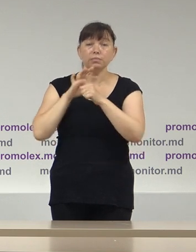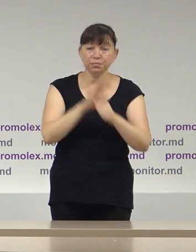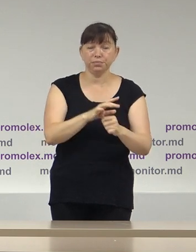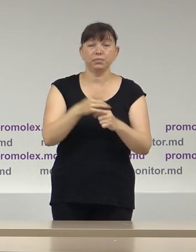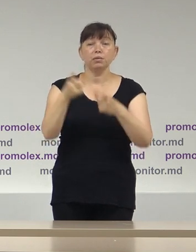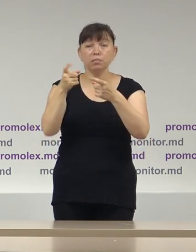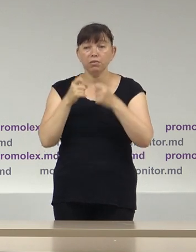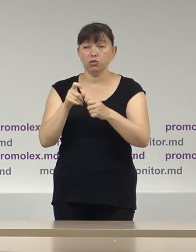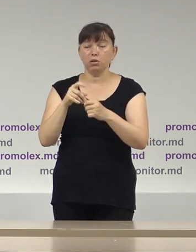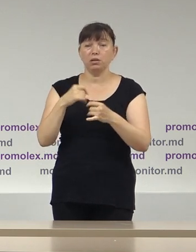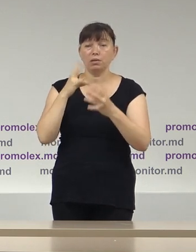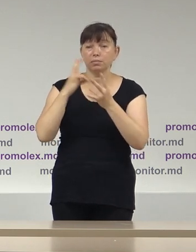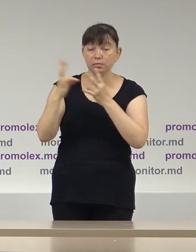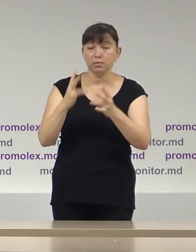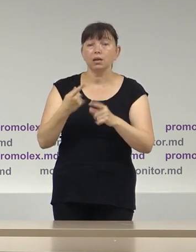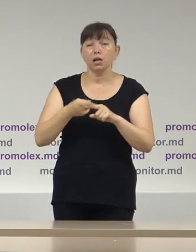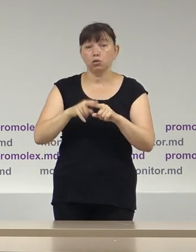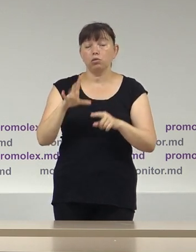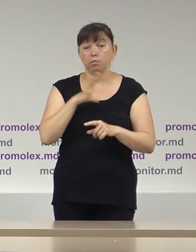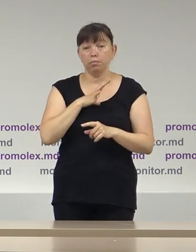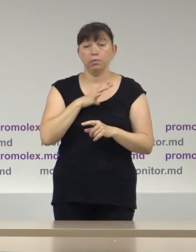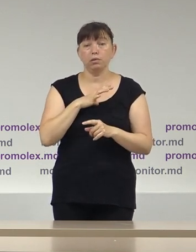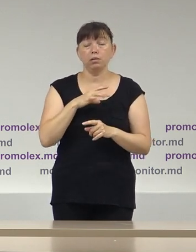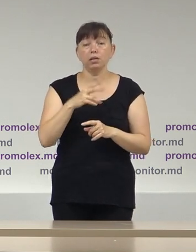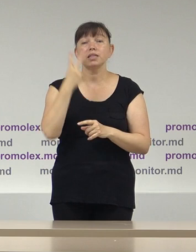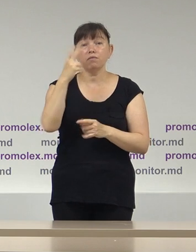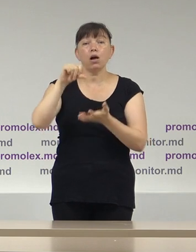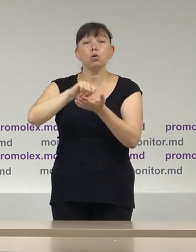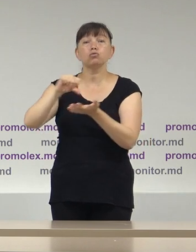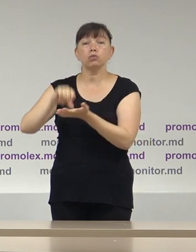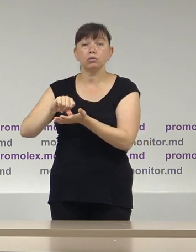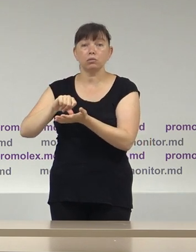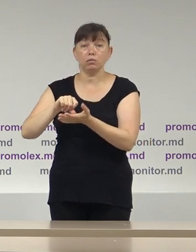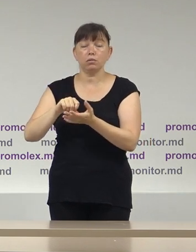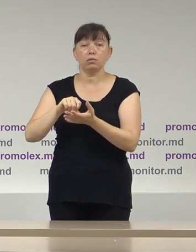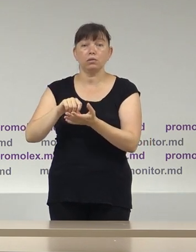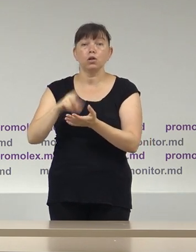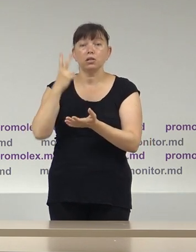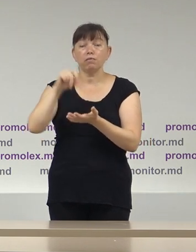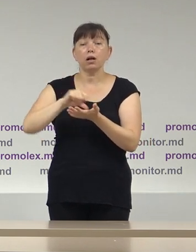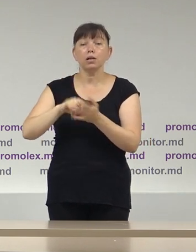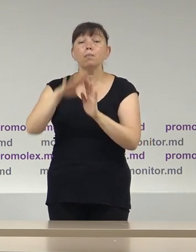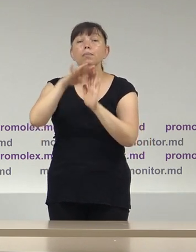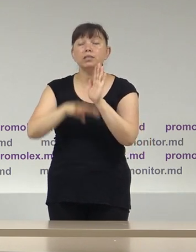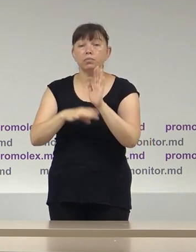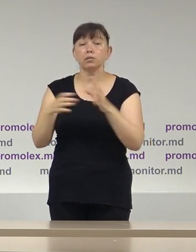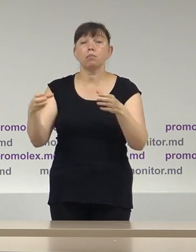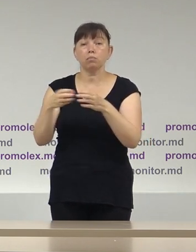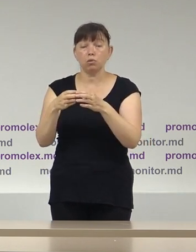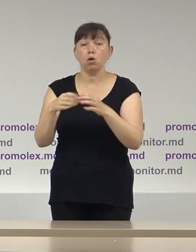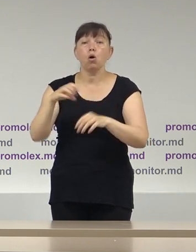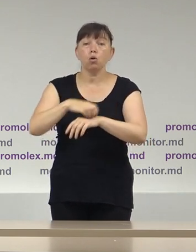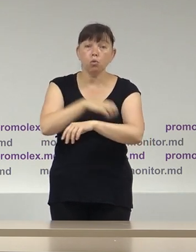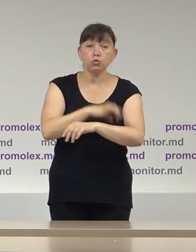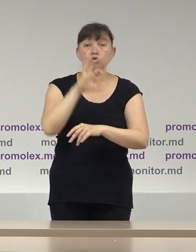instigare la discriminare constatat în spațiu public, au fost vizați doi candidati de pe listele blocului electoral al